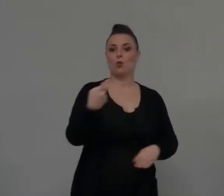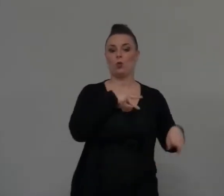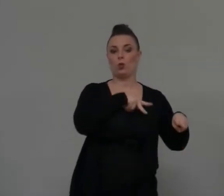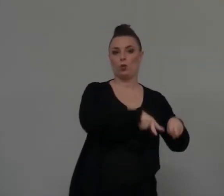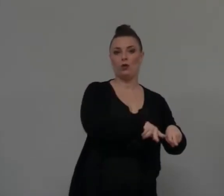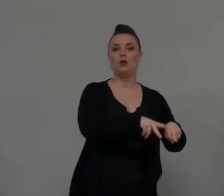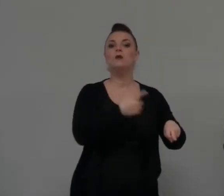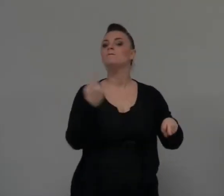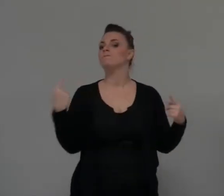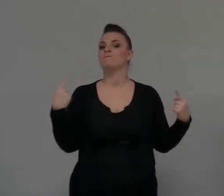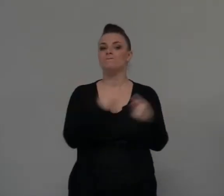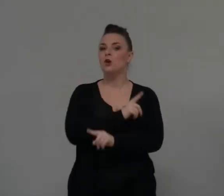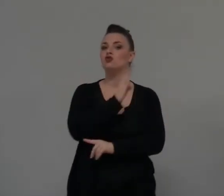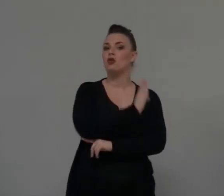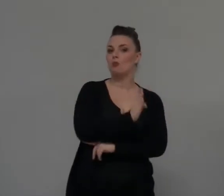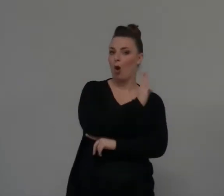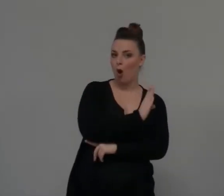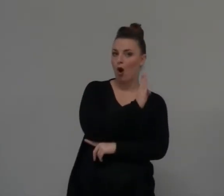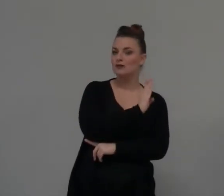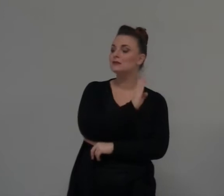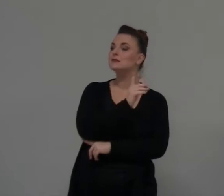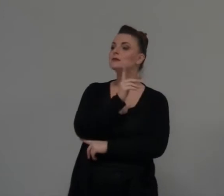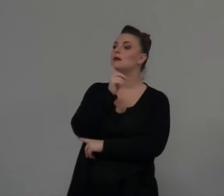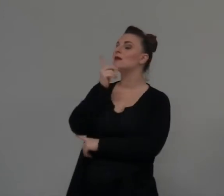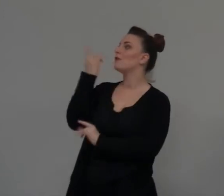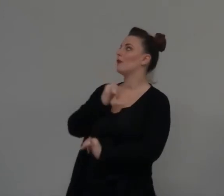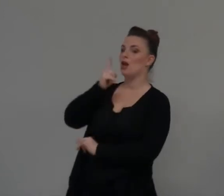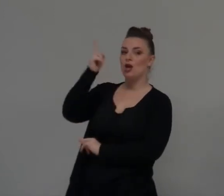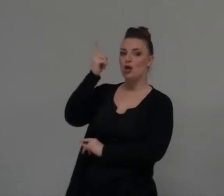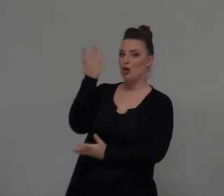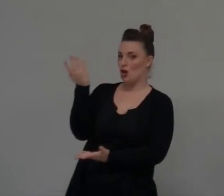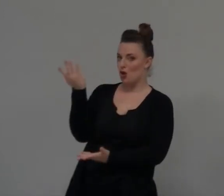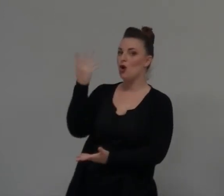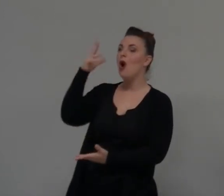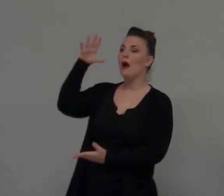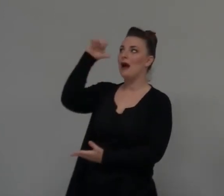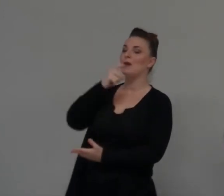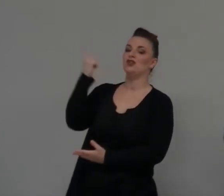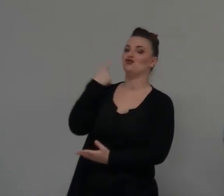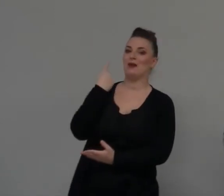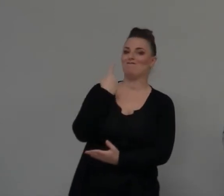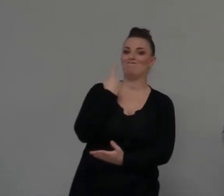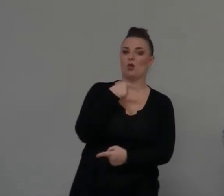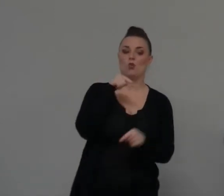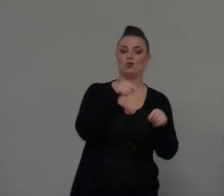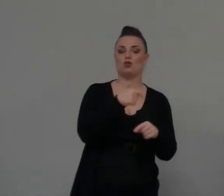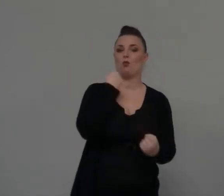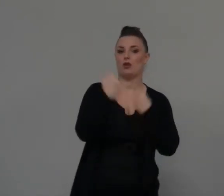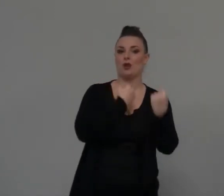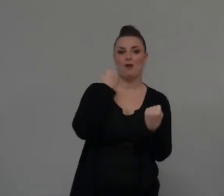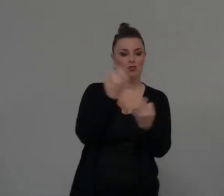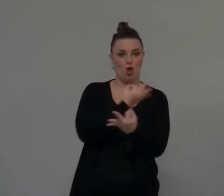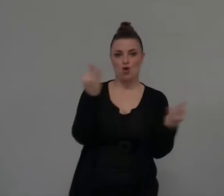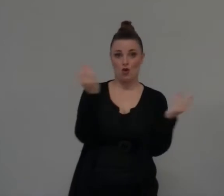di Dio, non fa nulla di scorretto, si comporta bene e fa capire chiaramente a Ruff che sì,